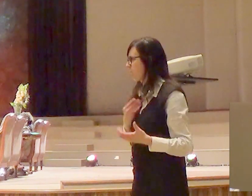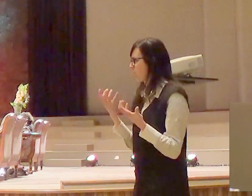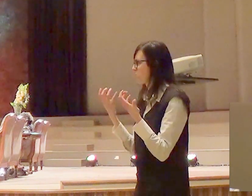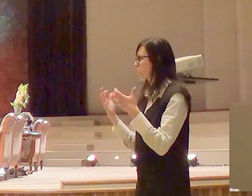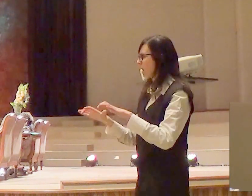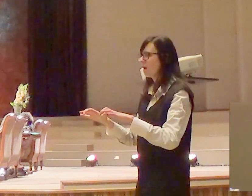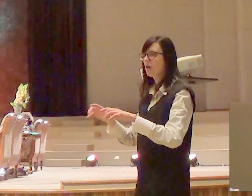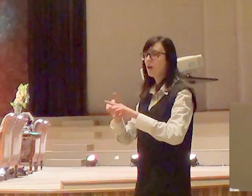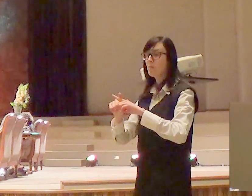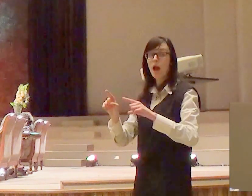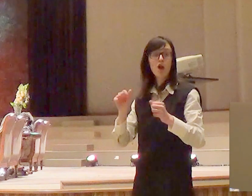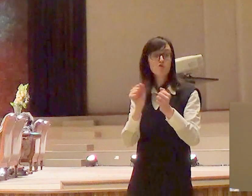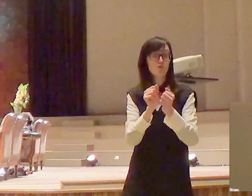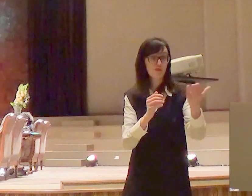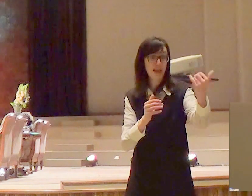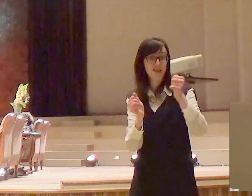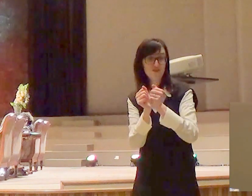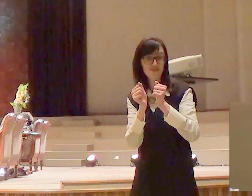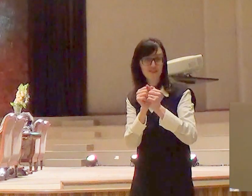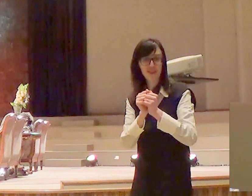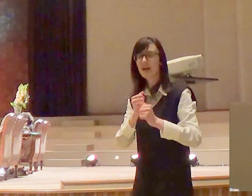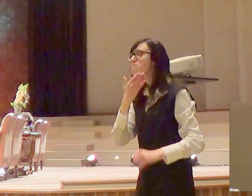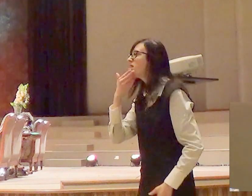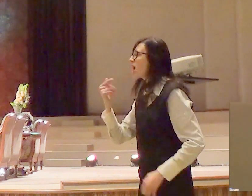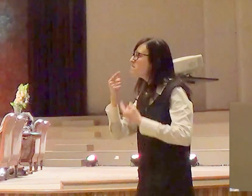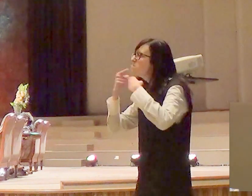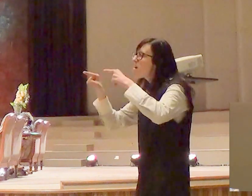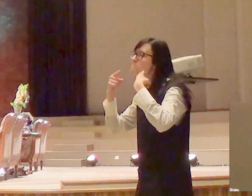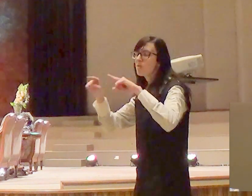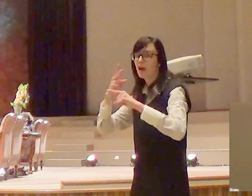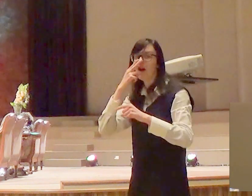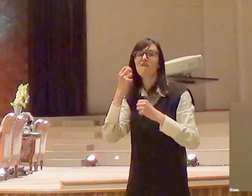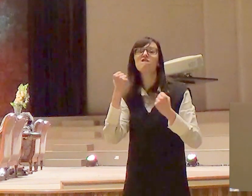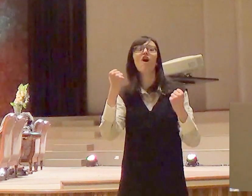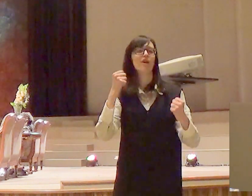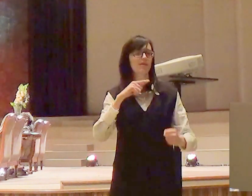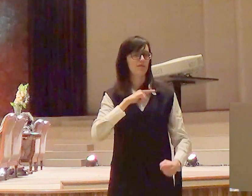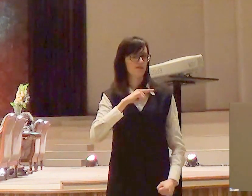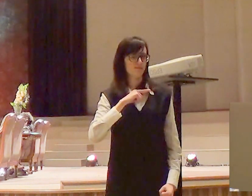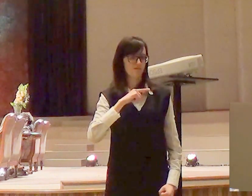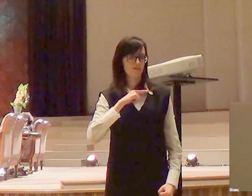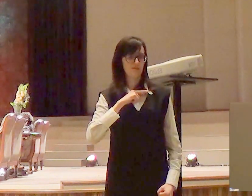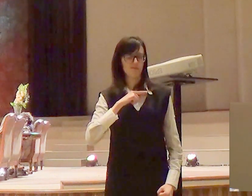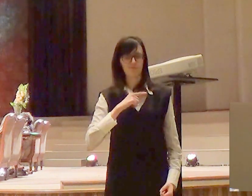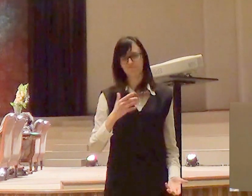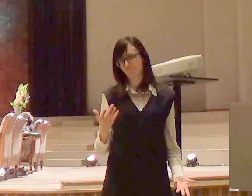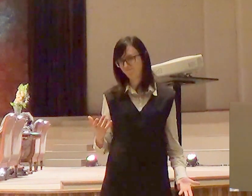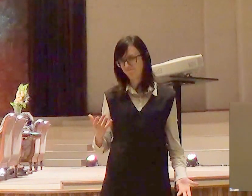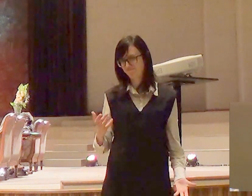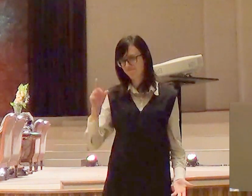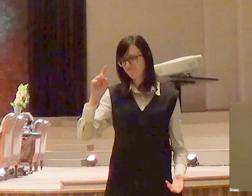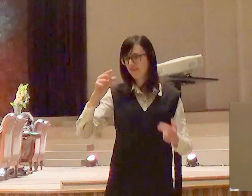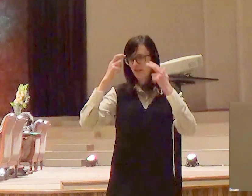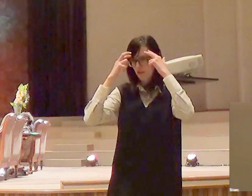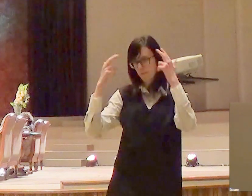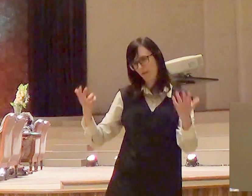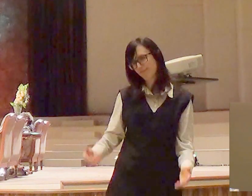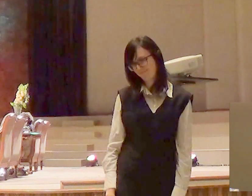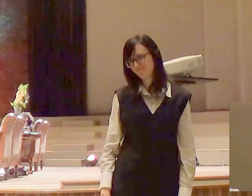um efeito um pouco mais saudável, se é que pode dizer assim, um pouco menos insano na minha vida. E